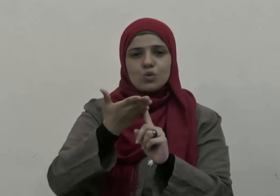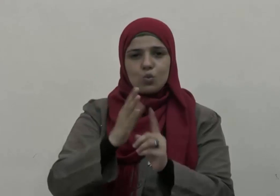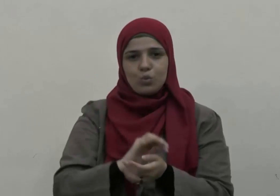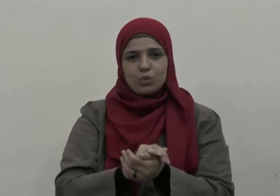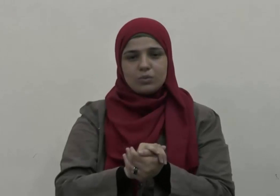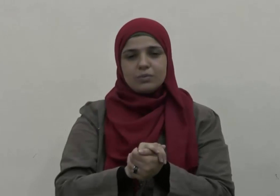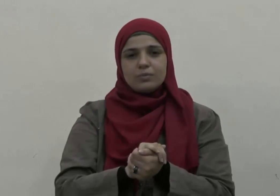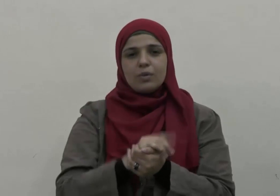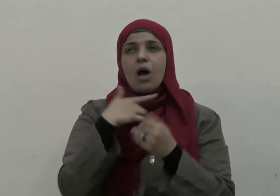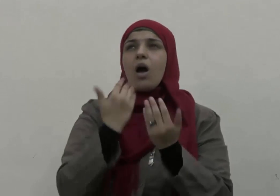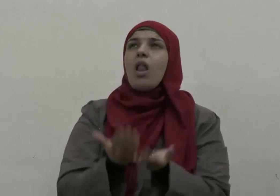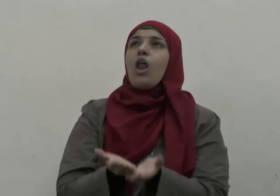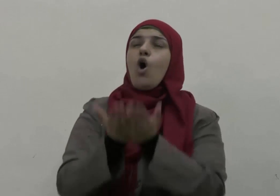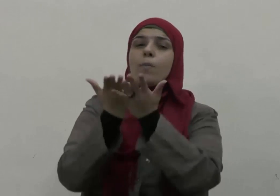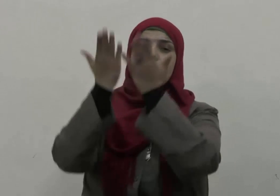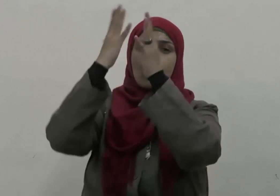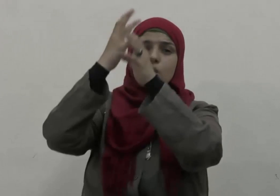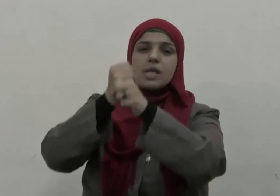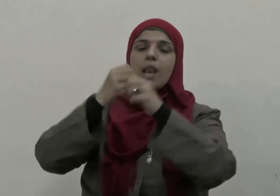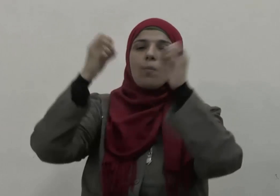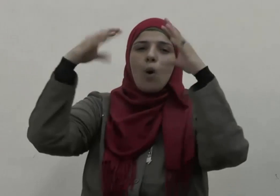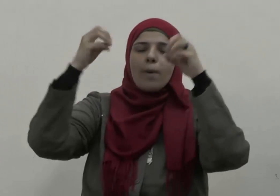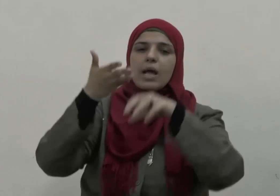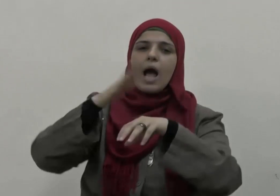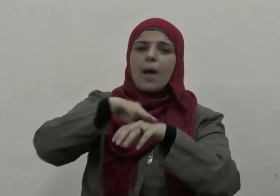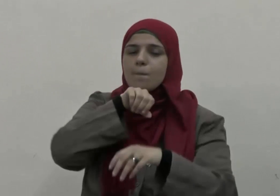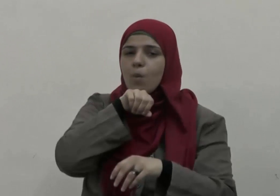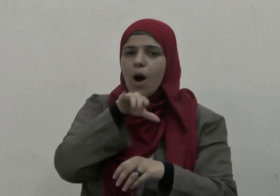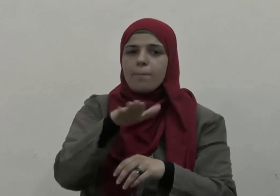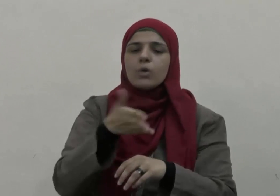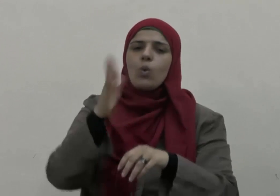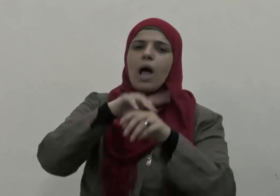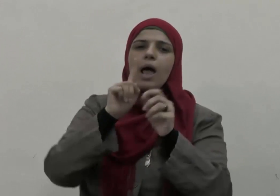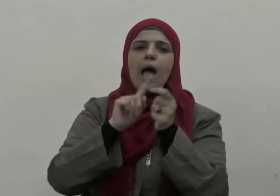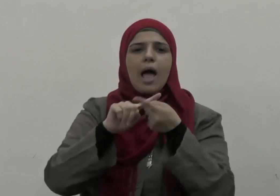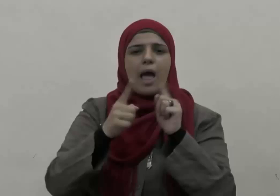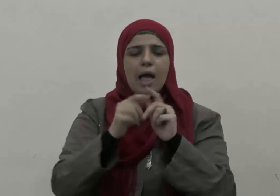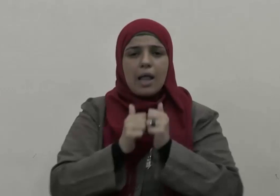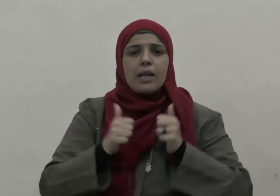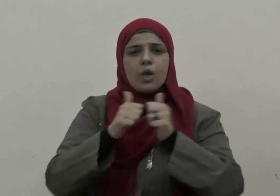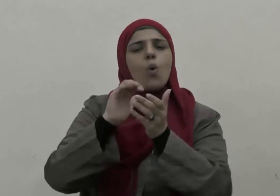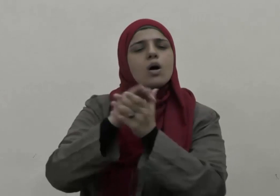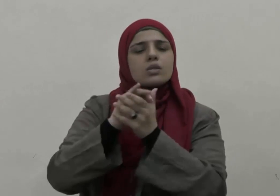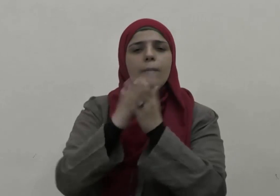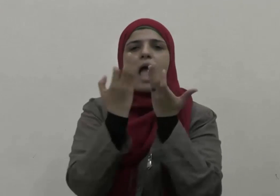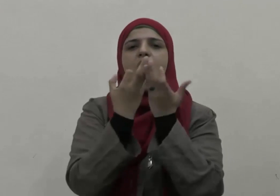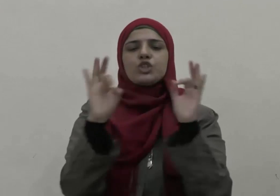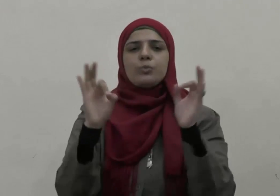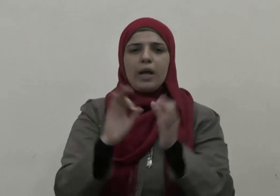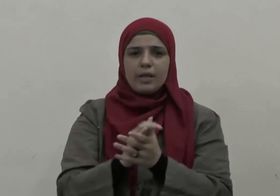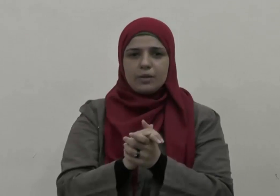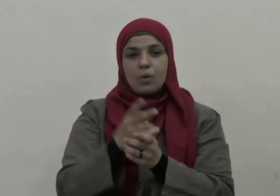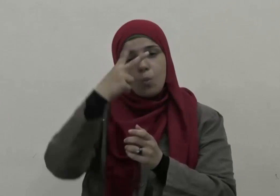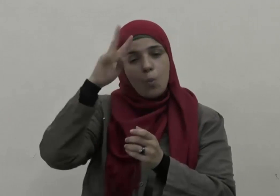عبده ورسوله اللهم صلِّ وسلم وبارك عليه وعلى آله وصحبه أجمعين